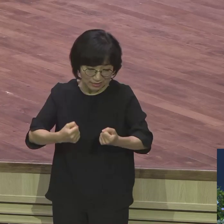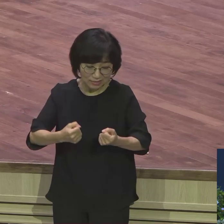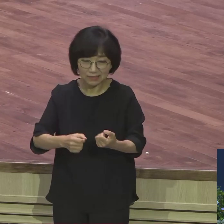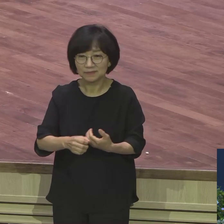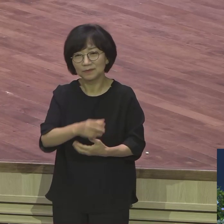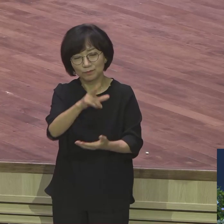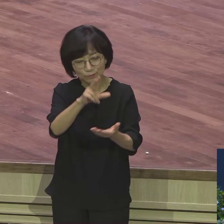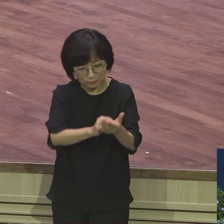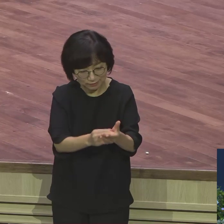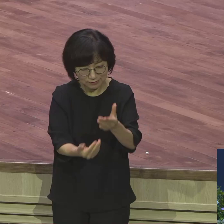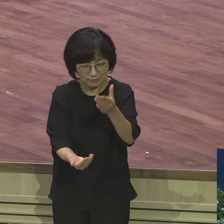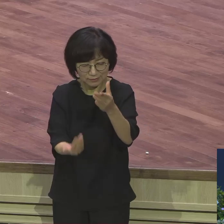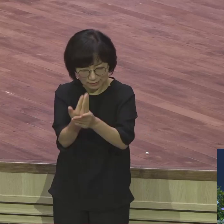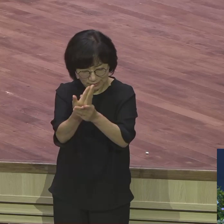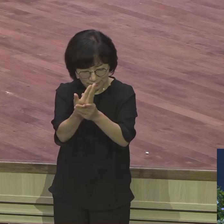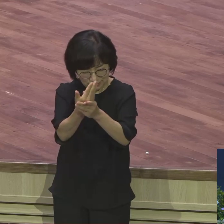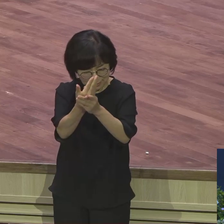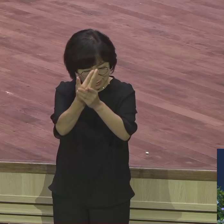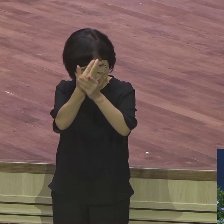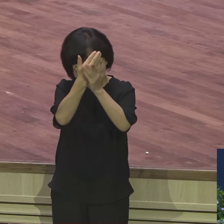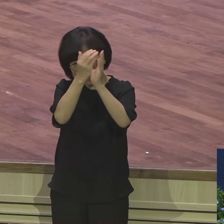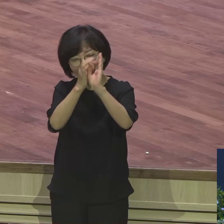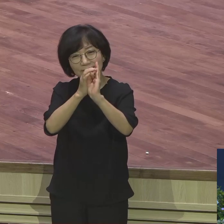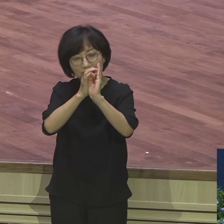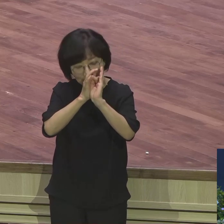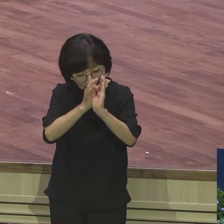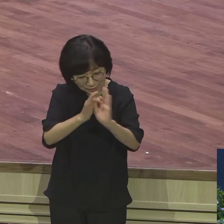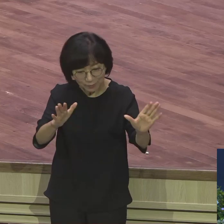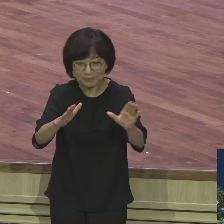형편이 있다 할지라도 하나님은 여러분을 뭐요